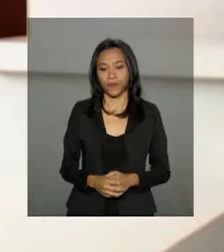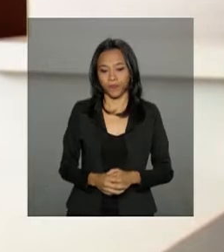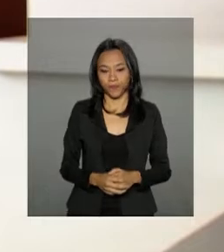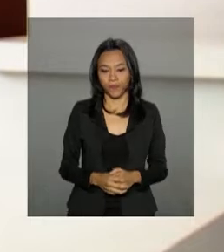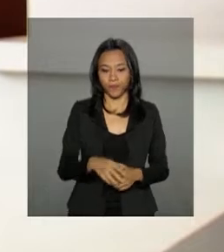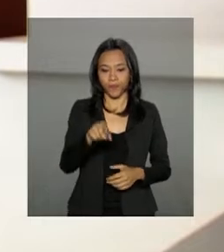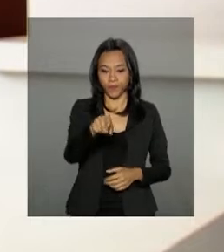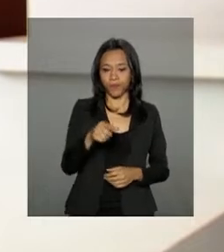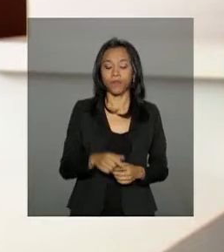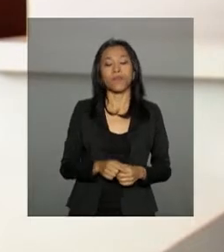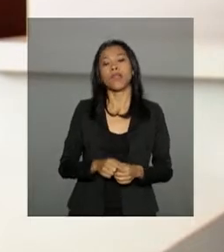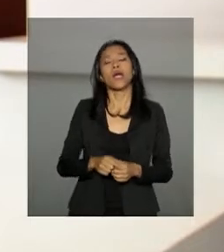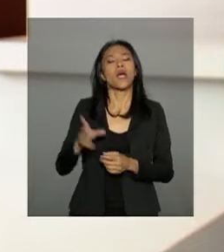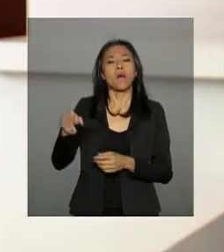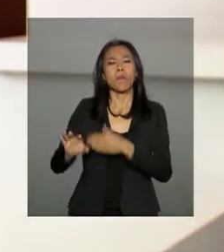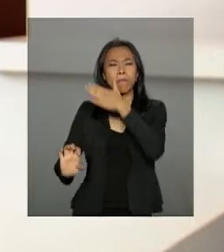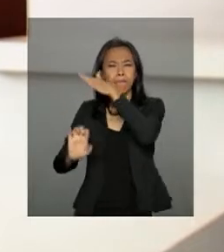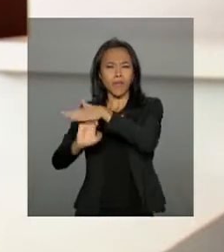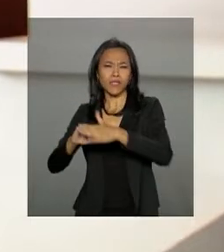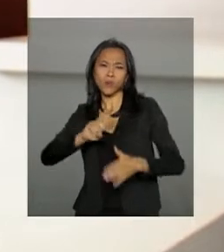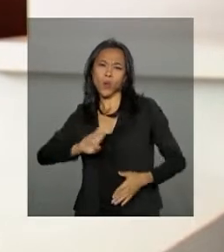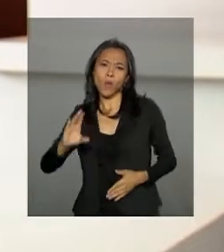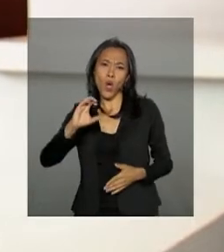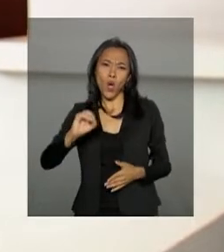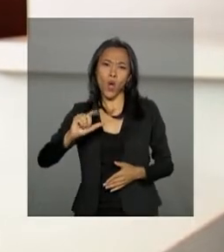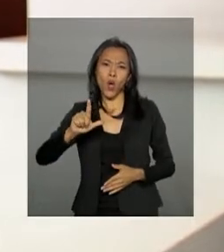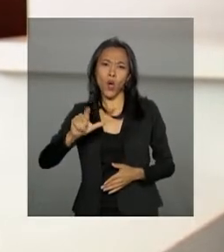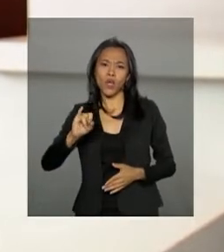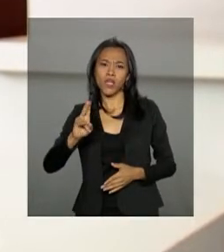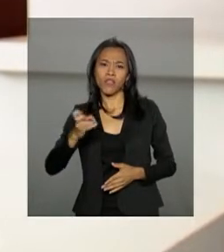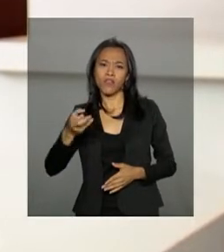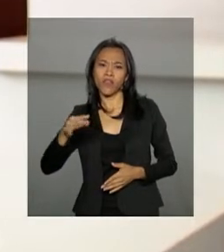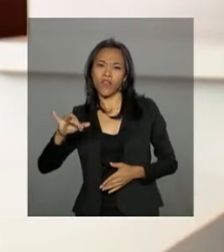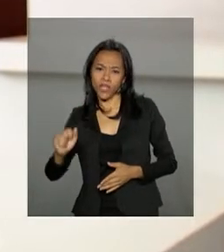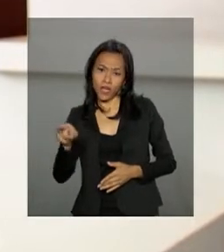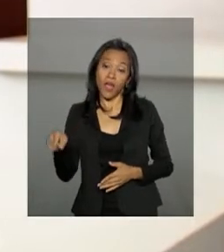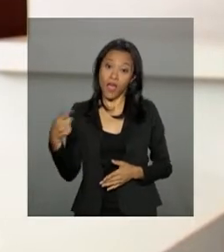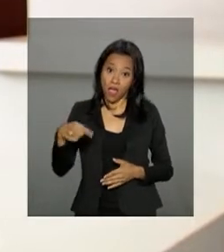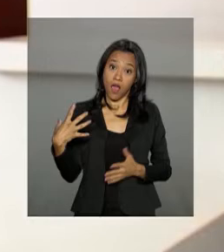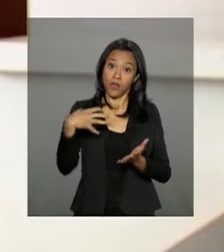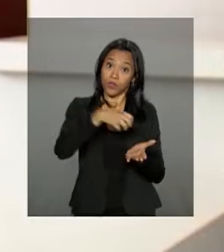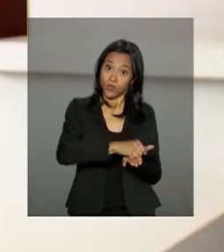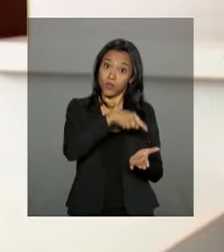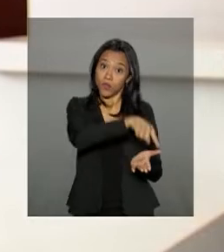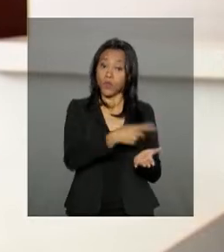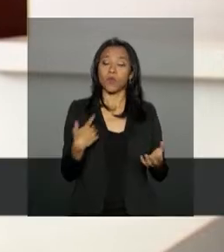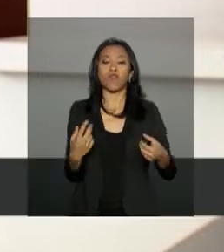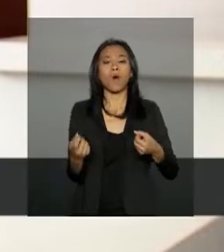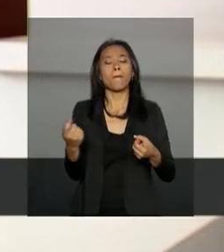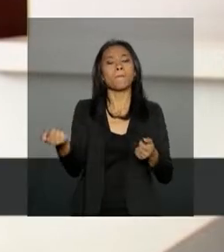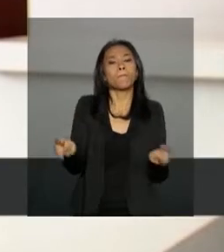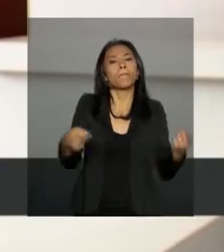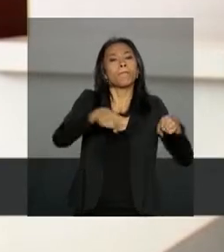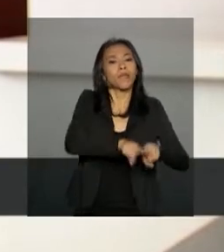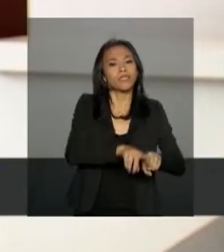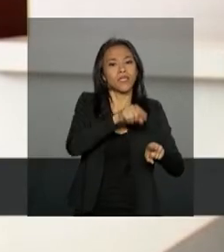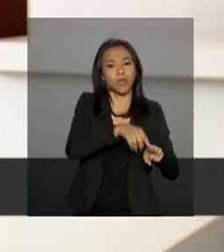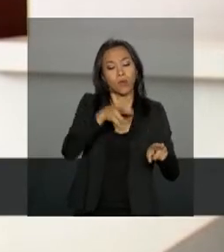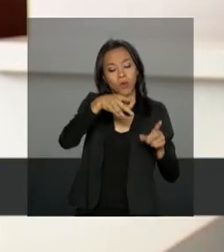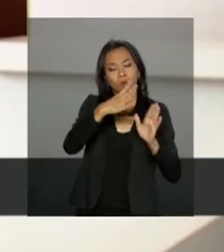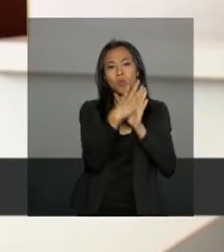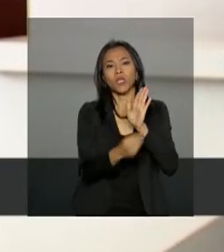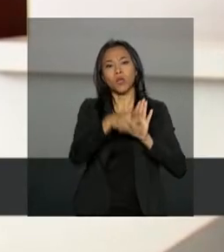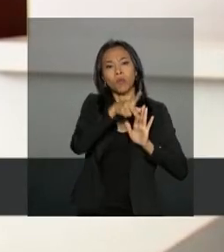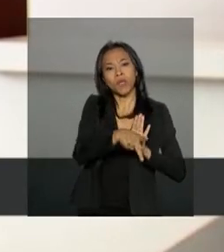A empresa Oliveira Energia assumiu o controle da Amazonas Energia durante o leilão que fez parte do Programa de Parcerias em Investimentos, o PPI